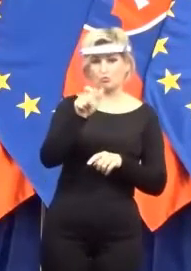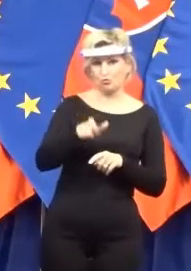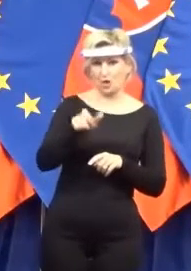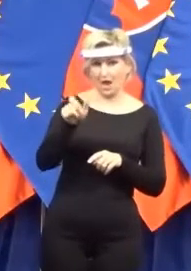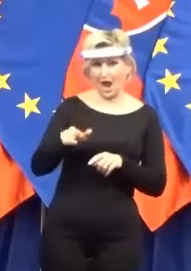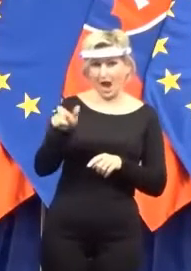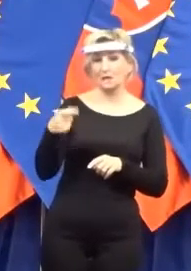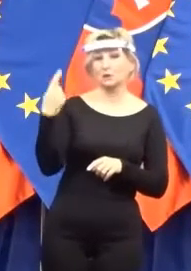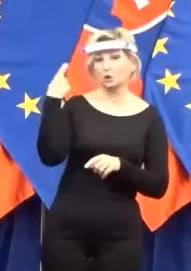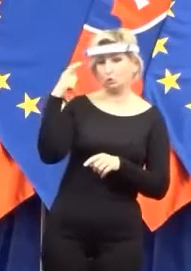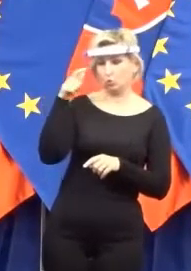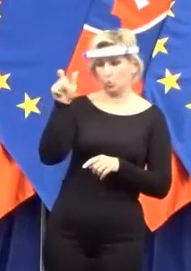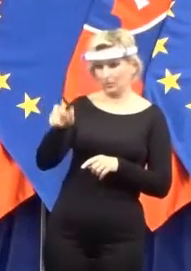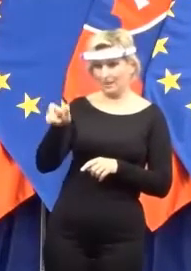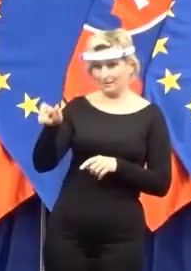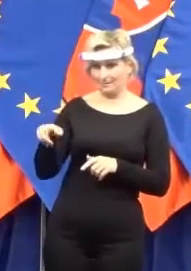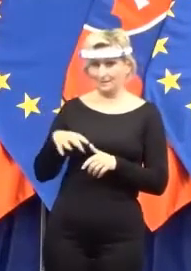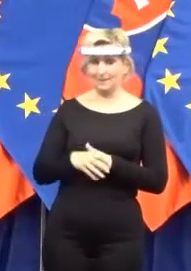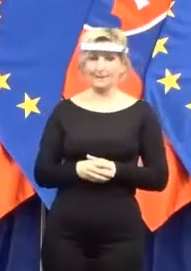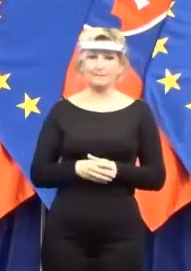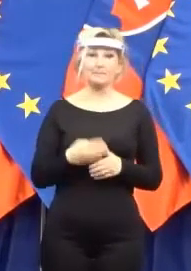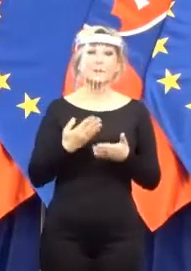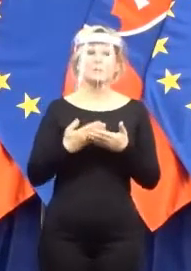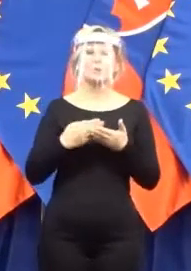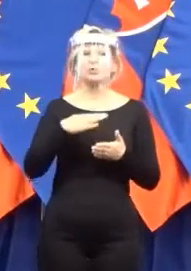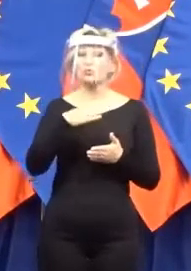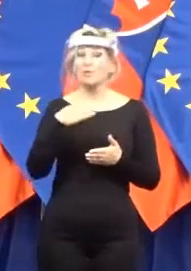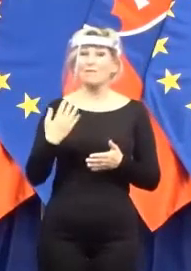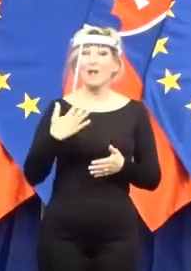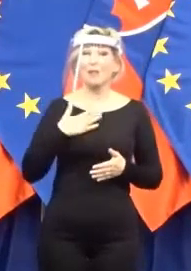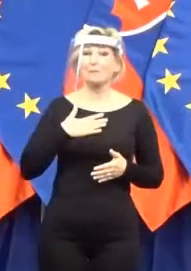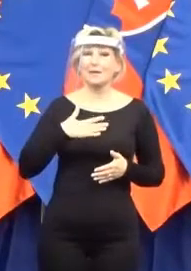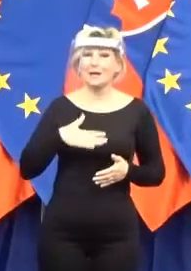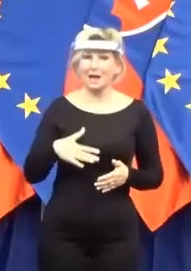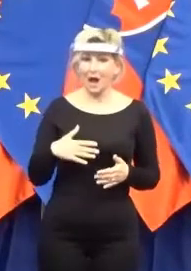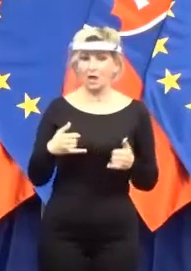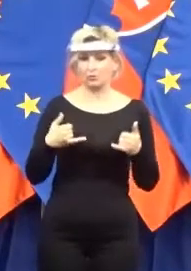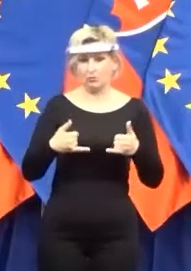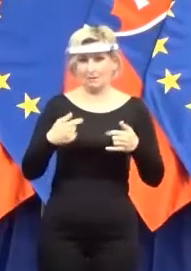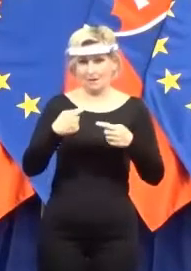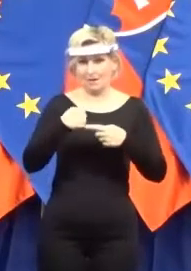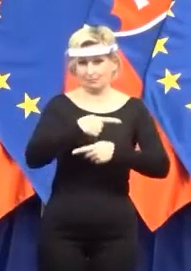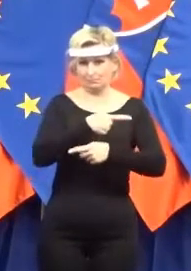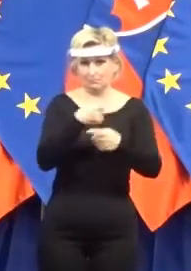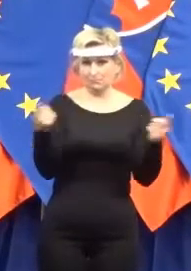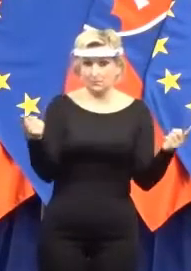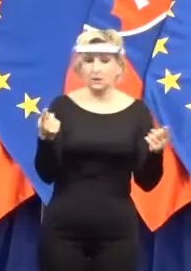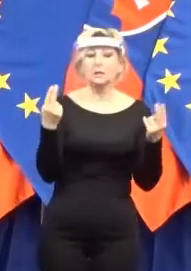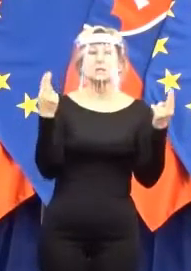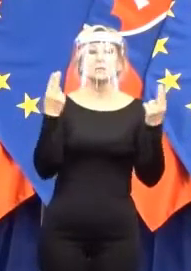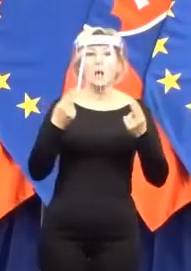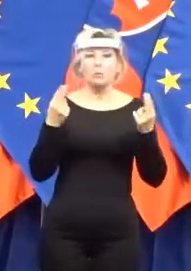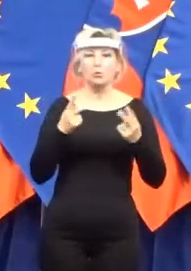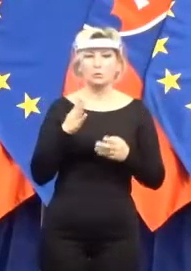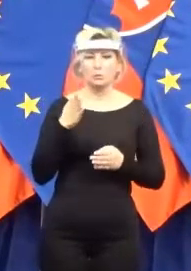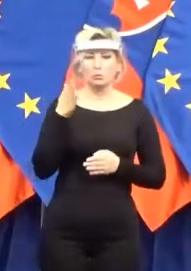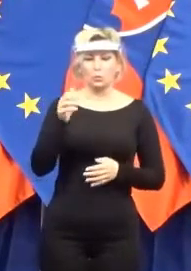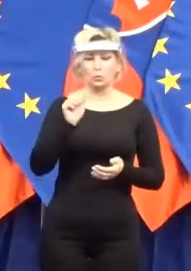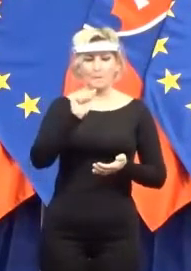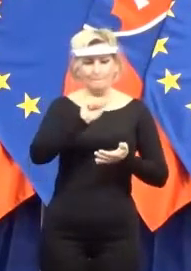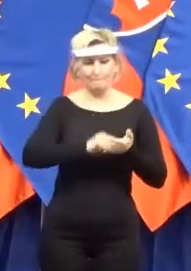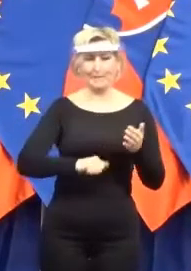Ja som veľmi rád, že sme prišli. Samozrejme, že musíme povedať, že to bude za veľmi prísnych hygienických opatrení a